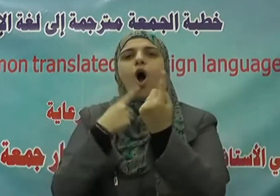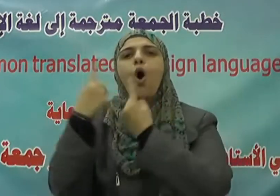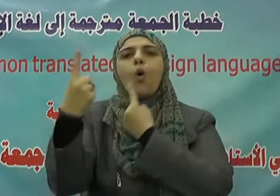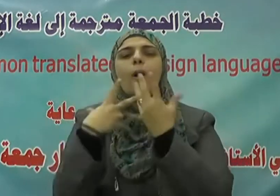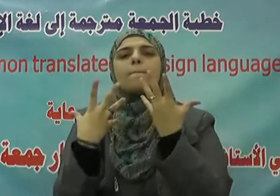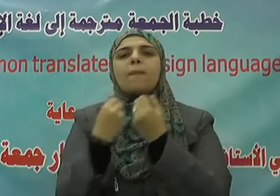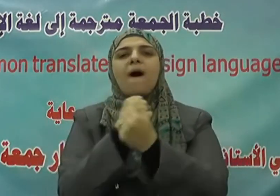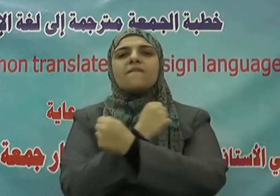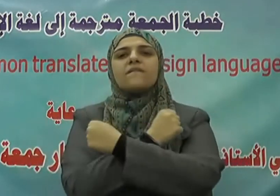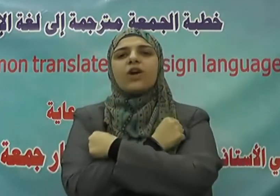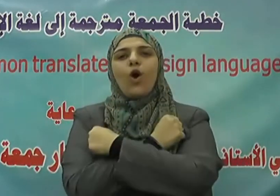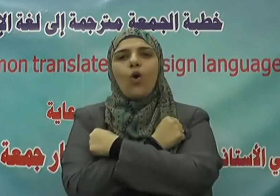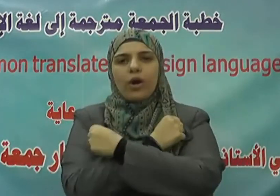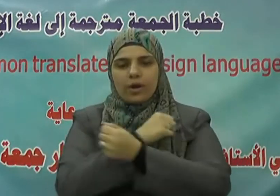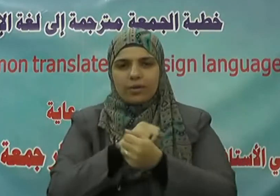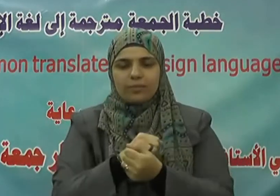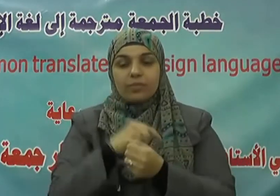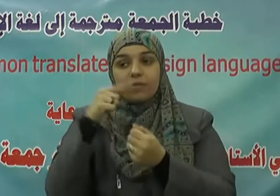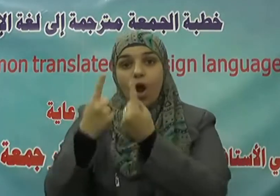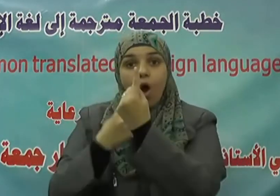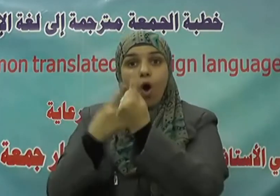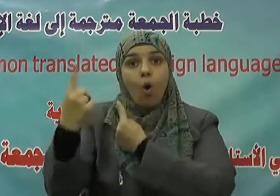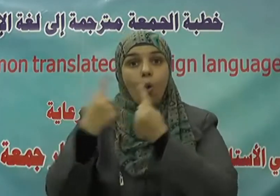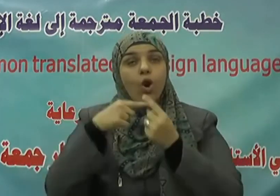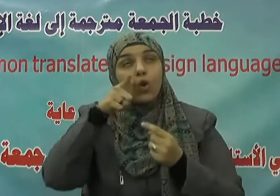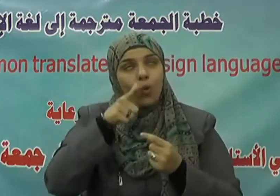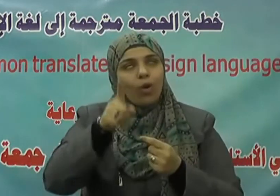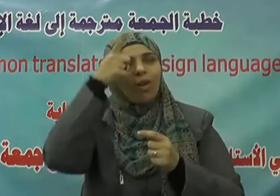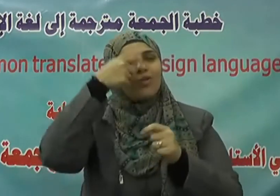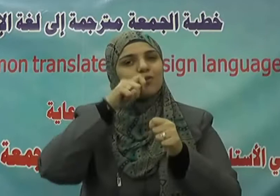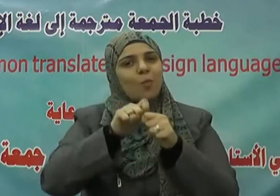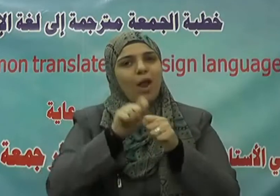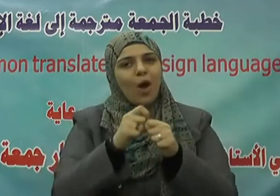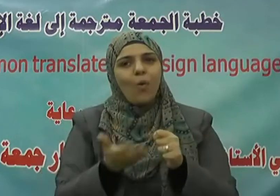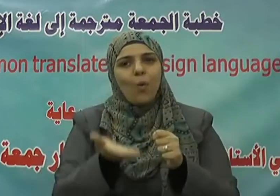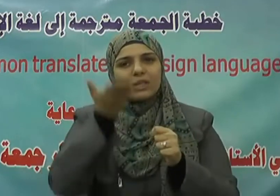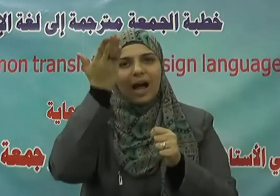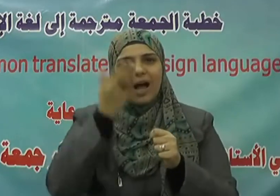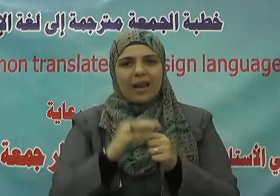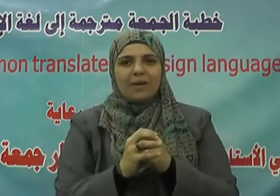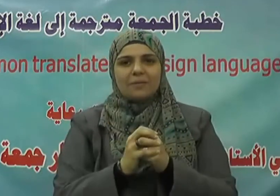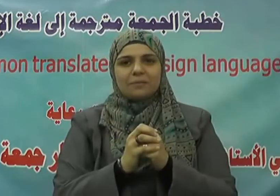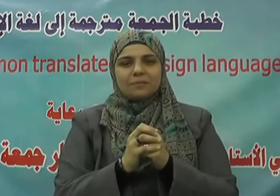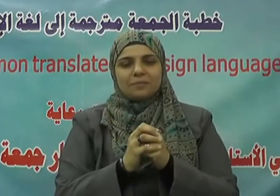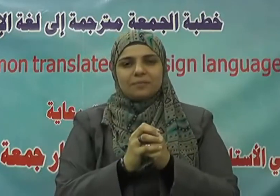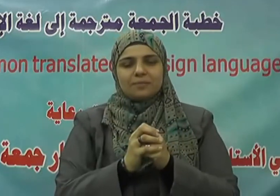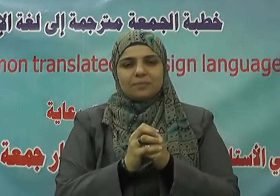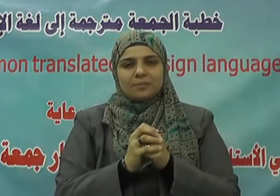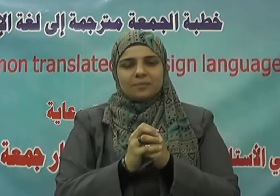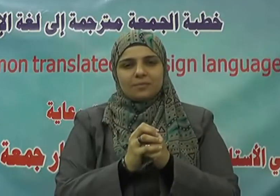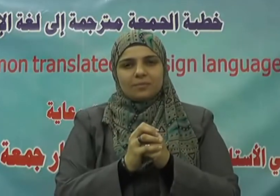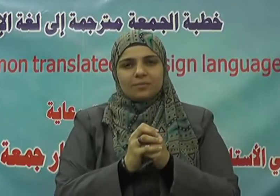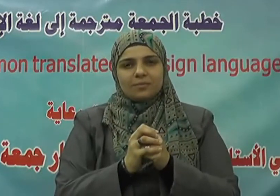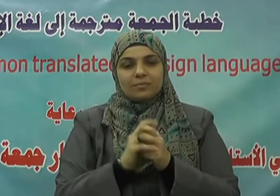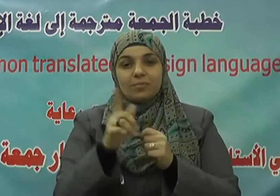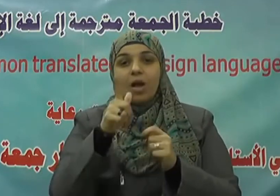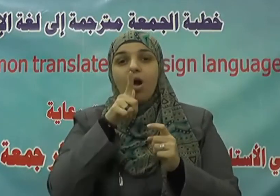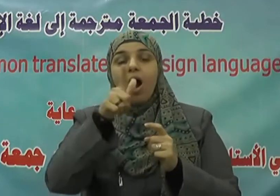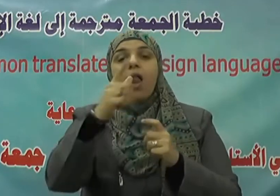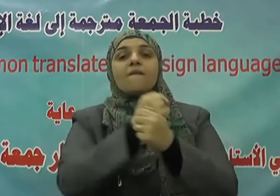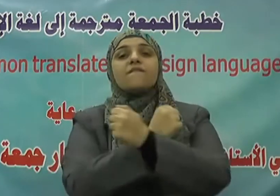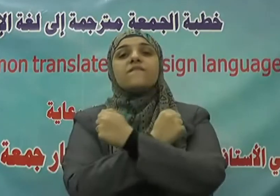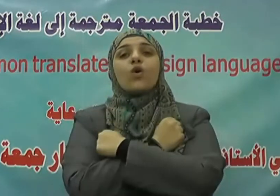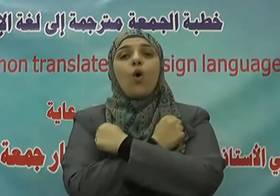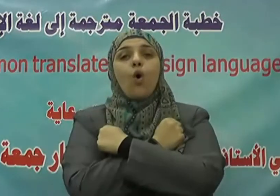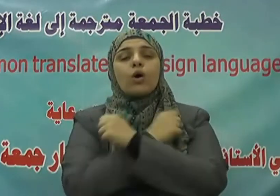وفي ذلك يقول الحق سبحانه وتعالى قال فرعون وما